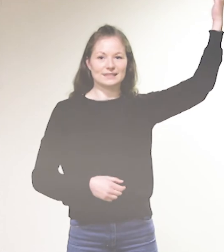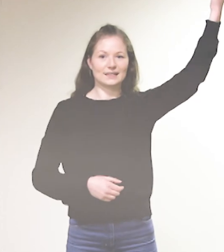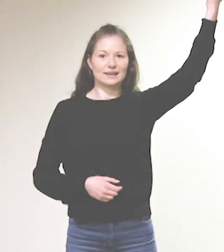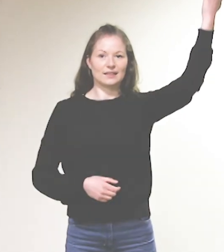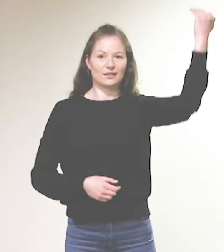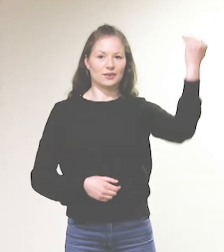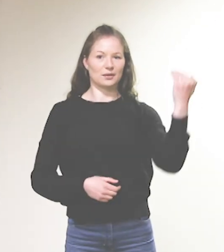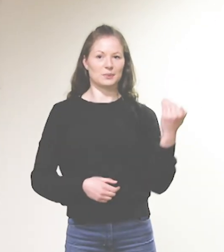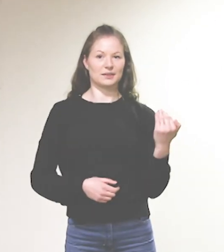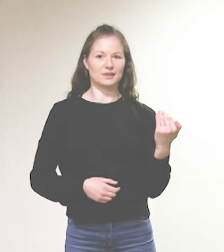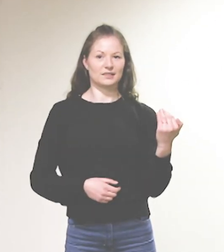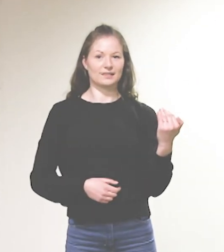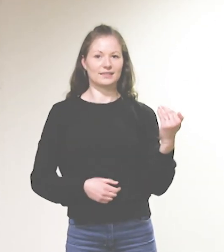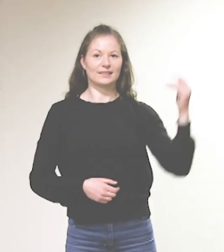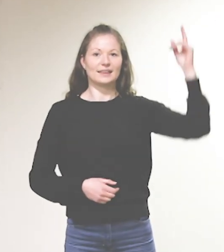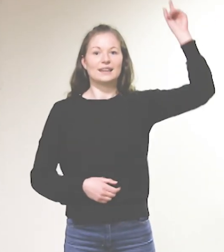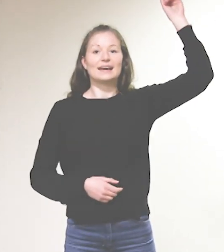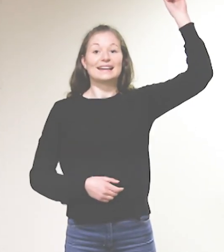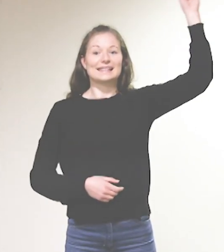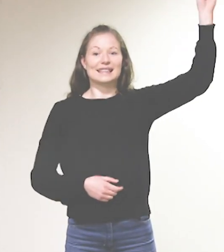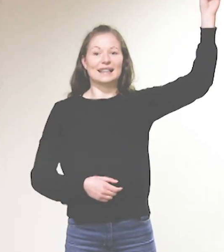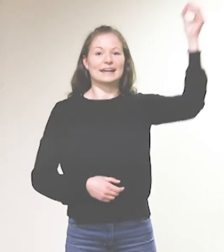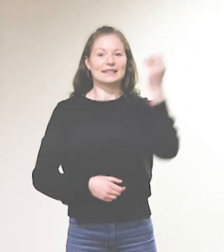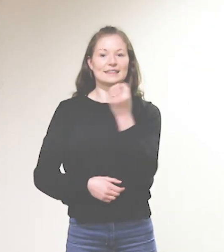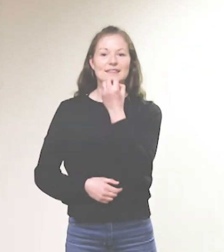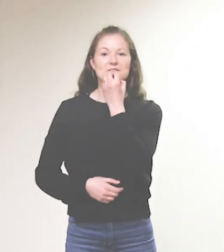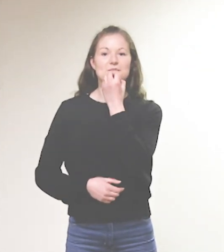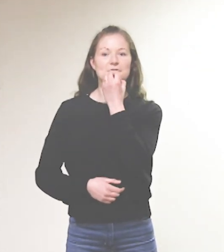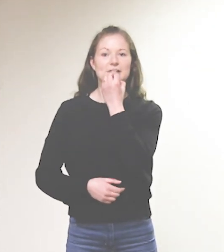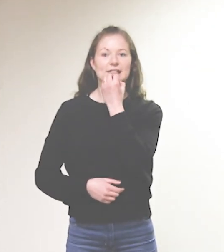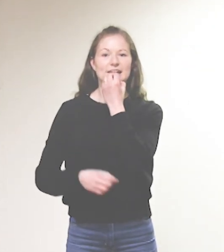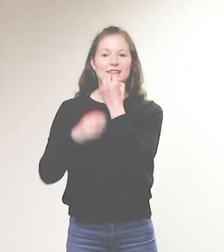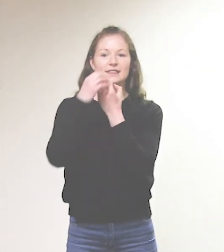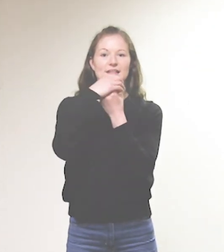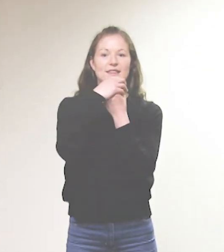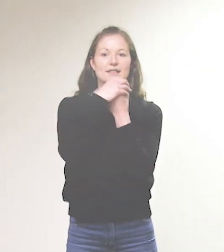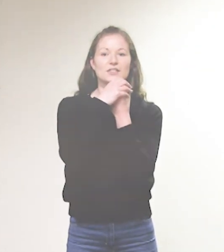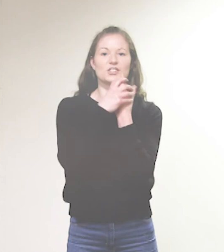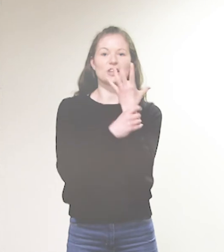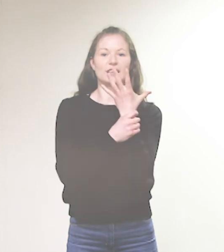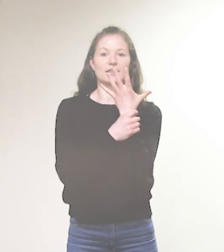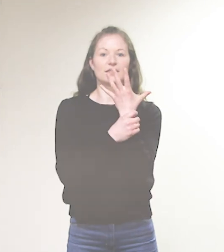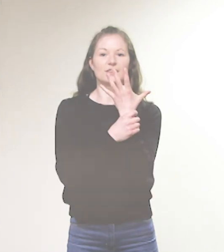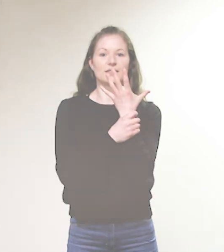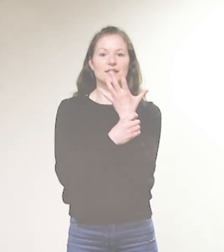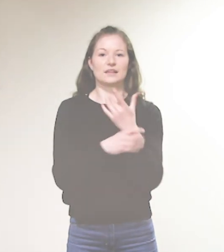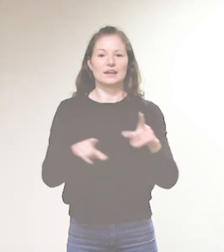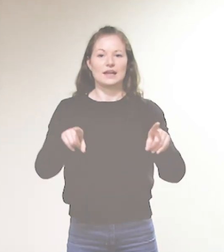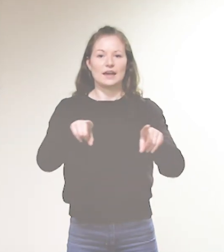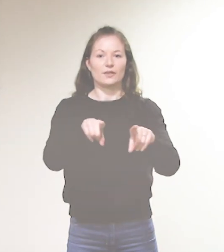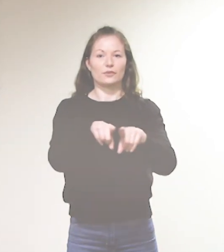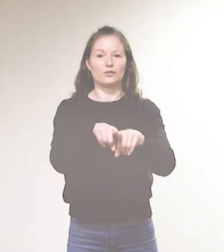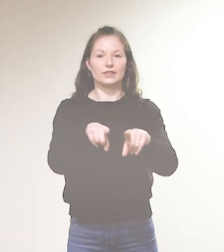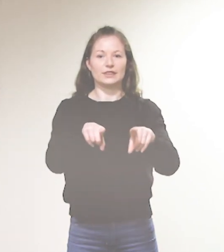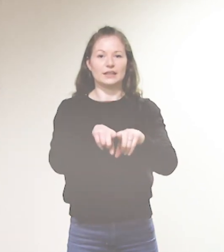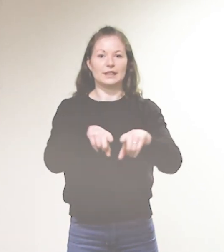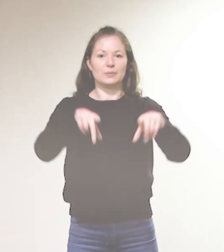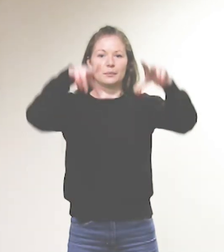komme, dein Wille geschehe, wie im